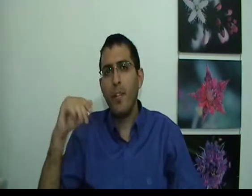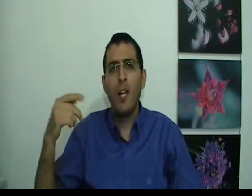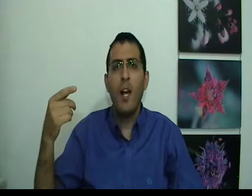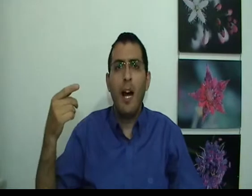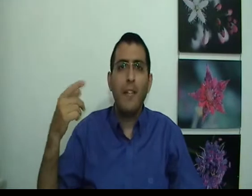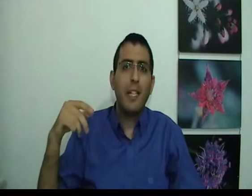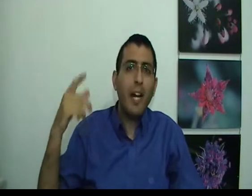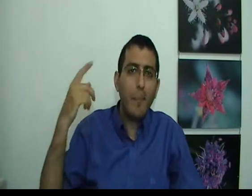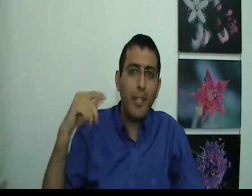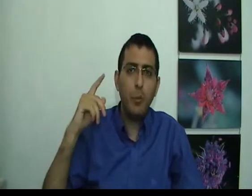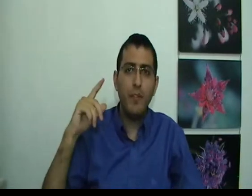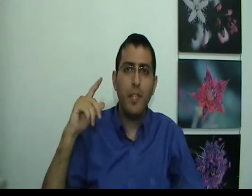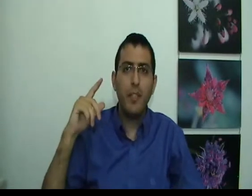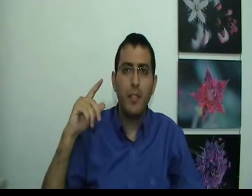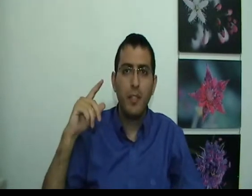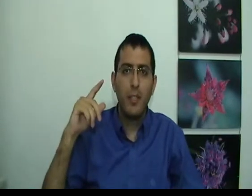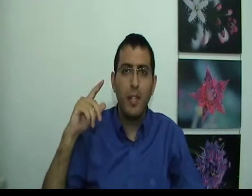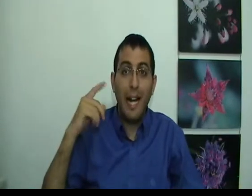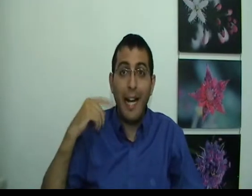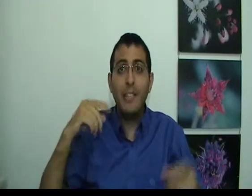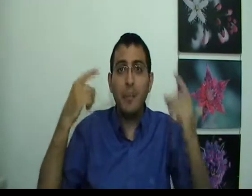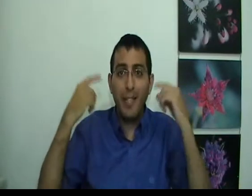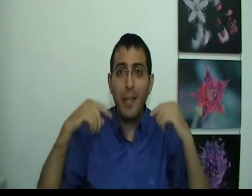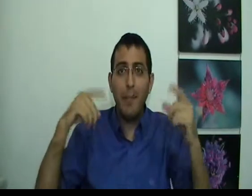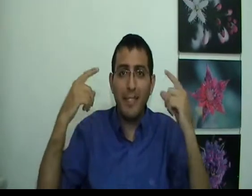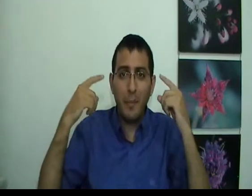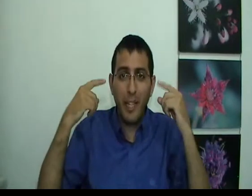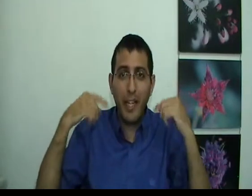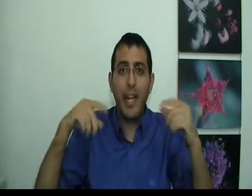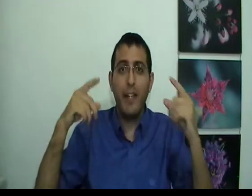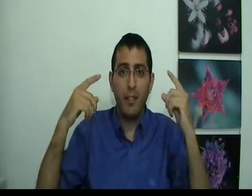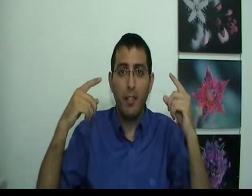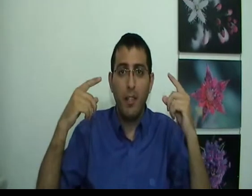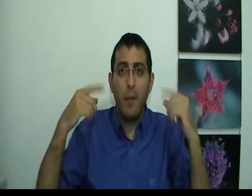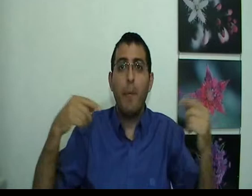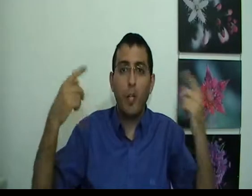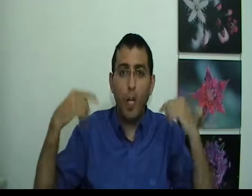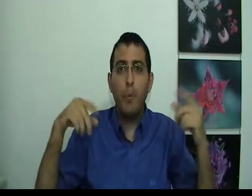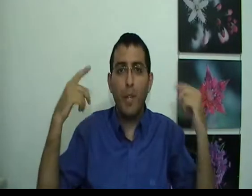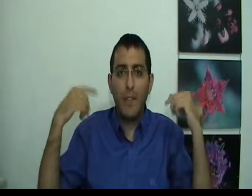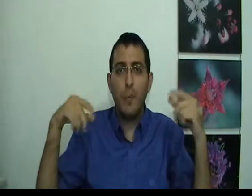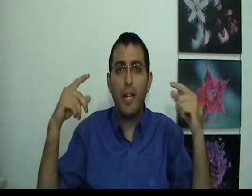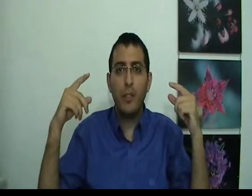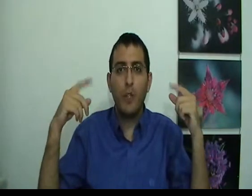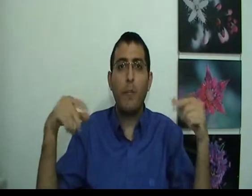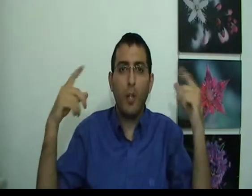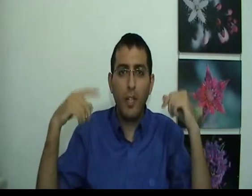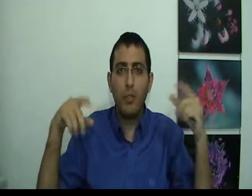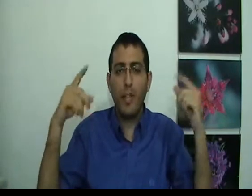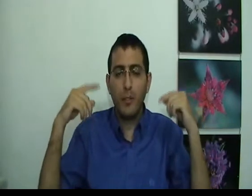אבל הדבר הבא שהוא יבין אחרי שבן אדם בעצם יראה בכל פעולה ופעולה שלו ובכל רצון ורצון